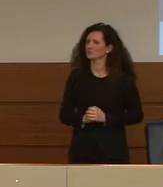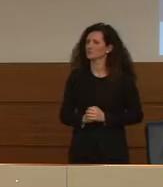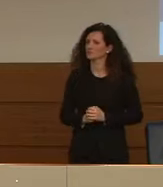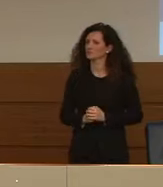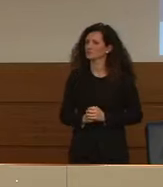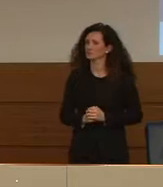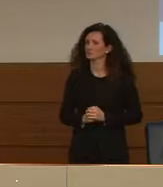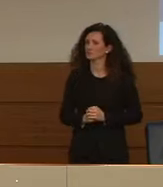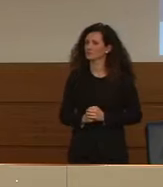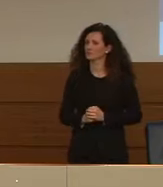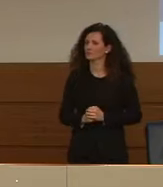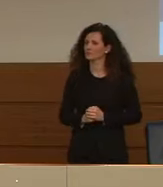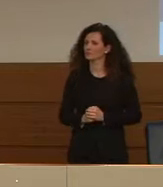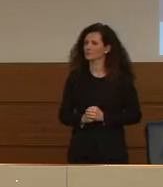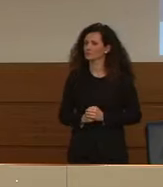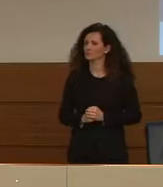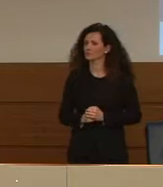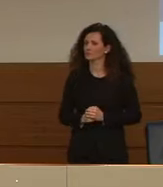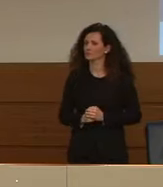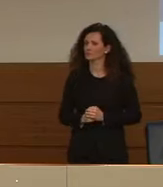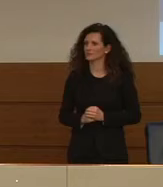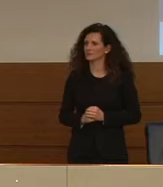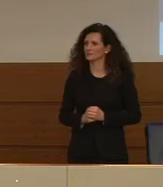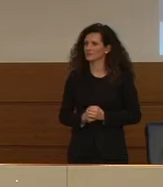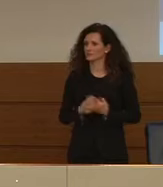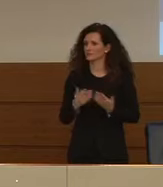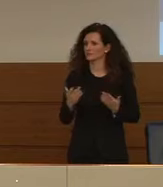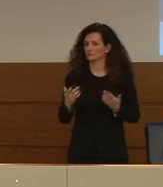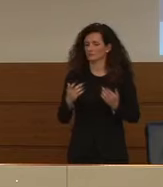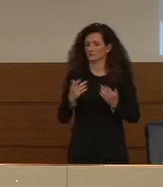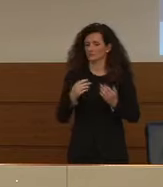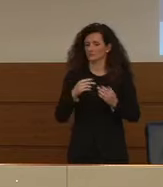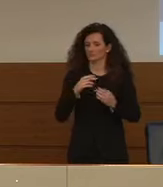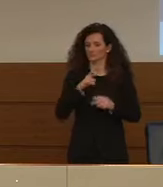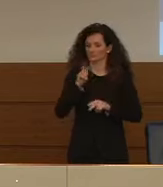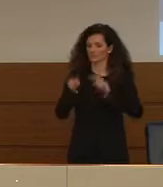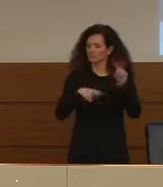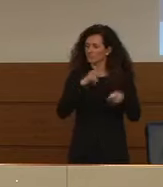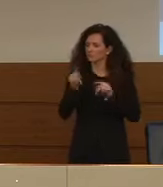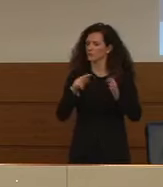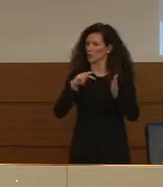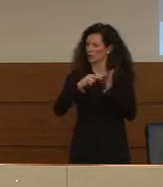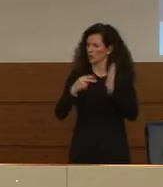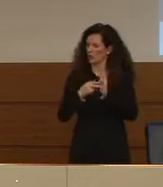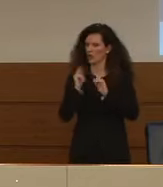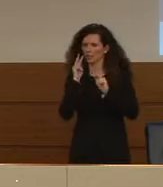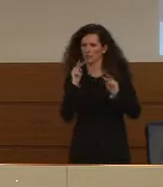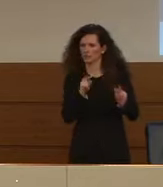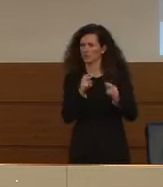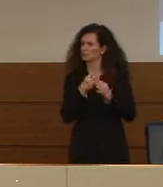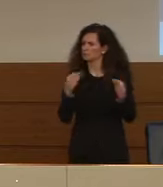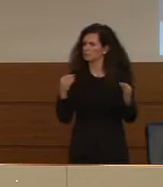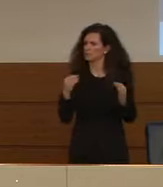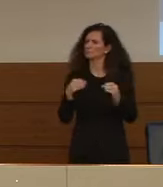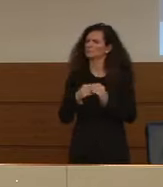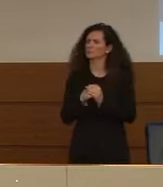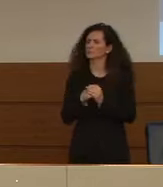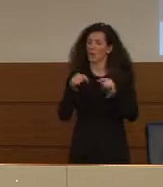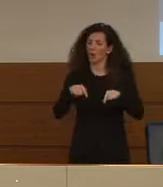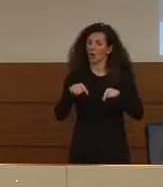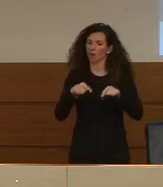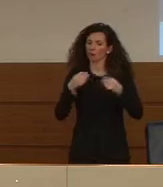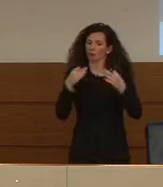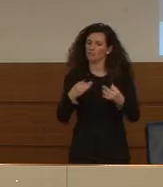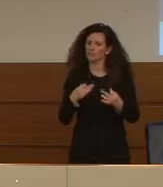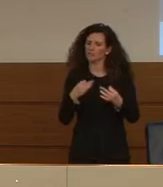Allora, riguardo le dotazioni tecniche, diciamo, oggi è stata una presa di posizione riguardo ai guanti.